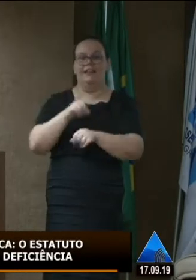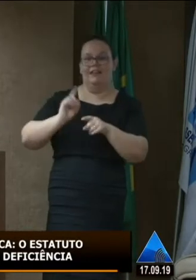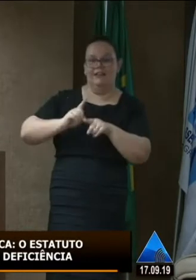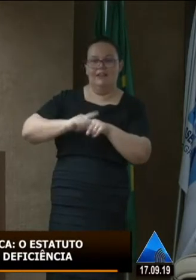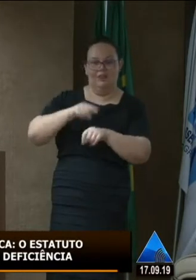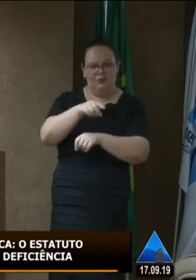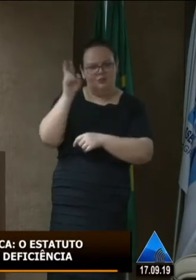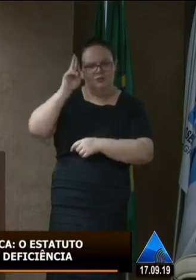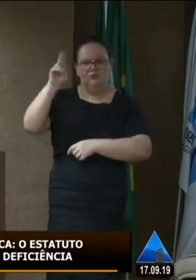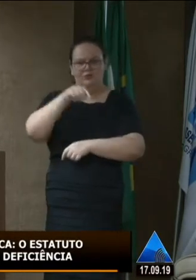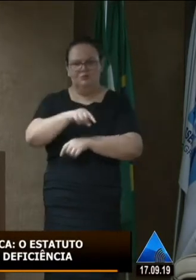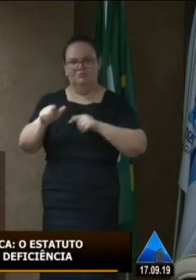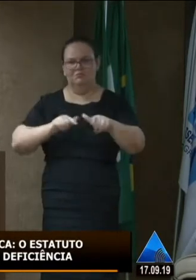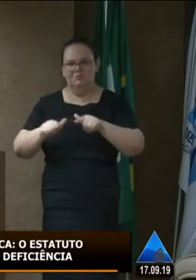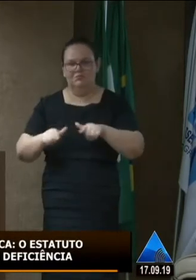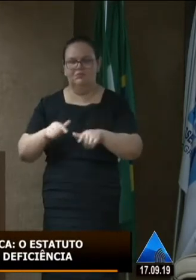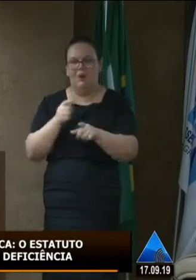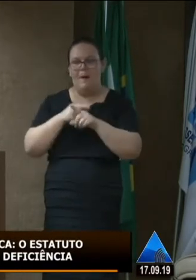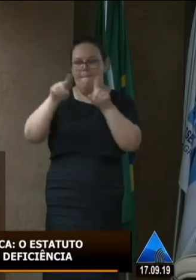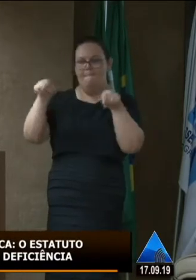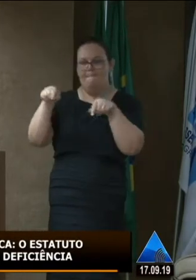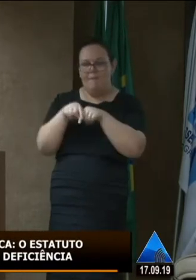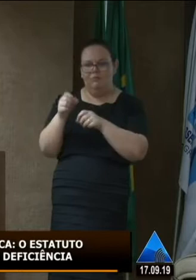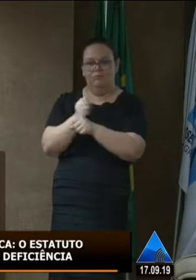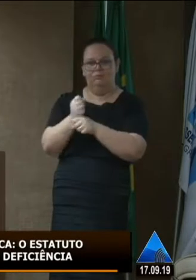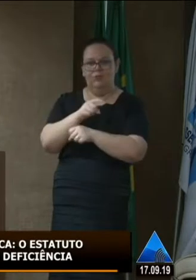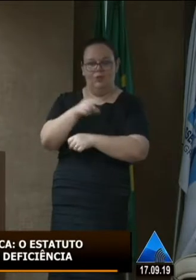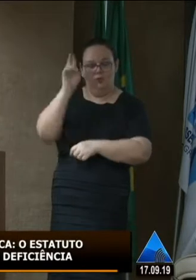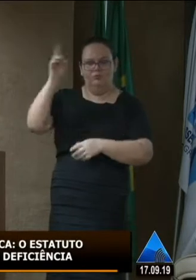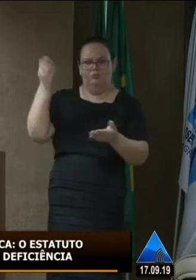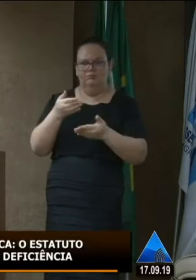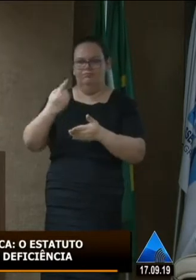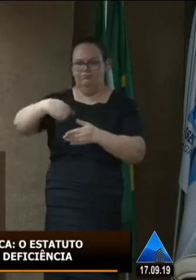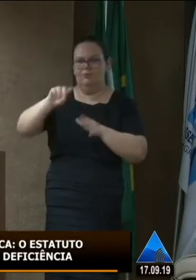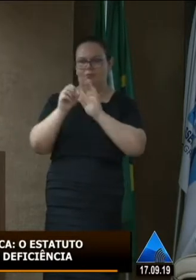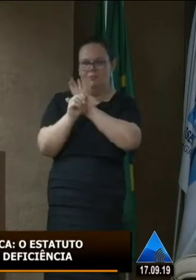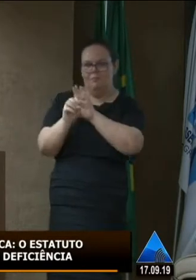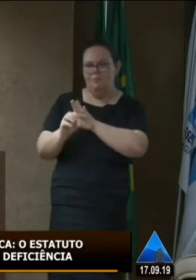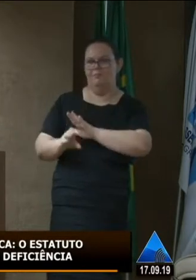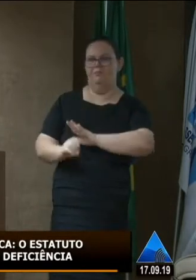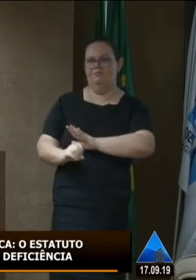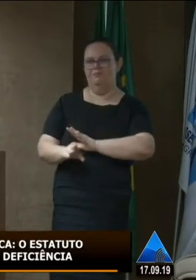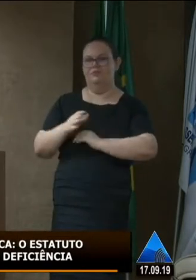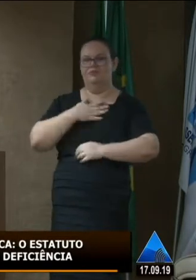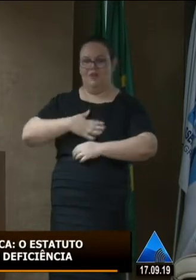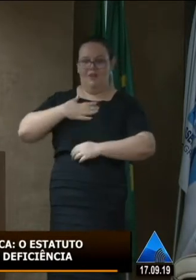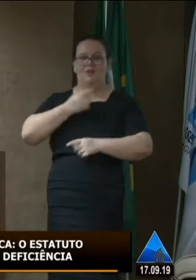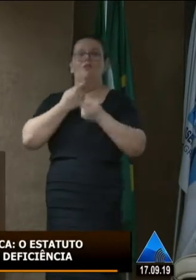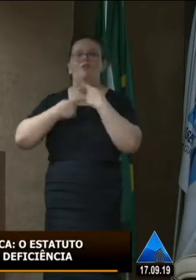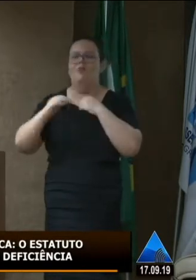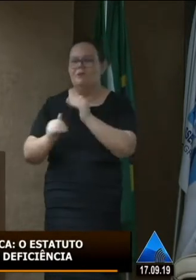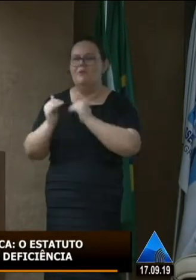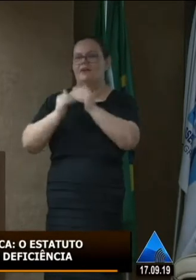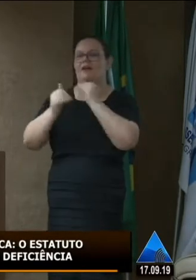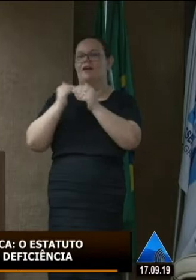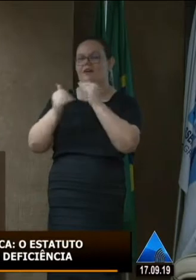dispôs a trabalhar esse projeto o senhor já levou para nós o anseio da construção da